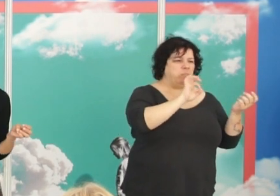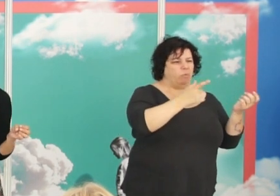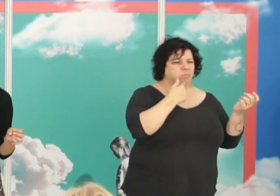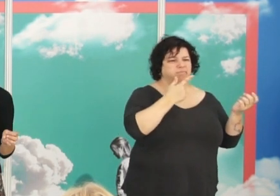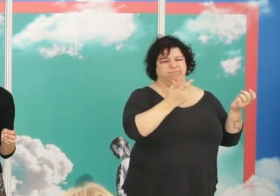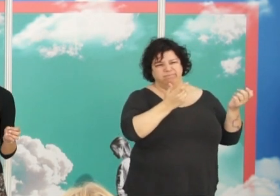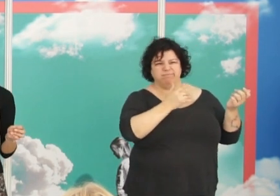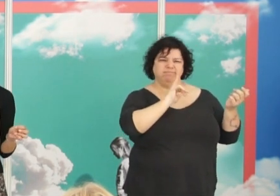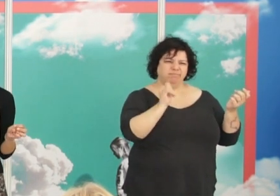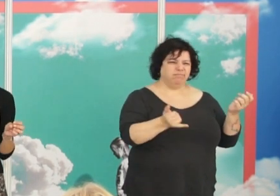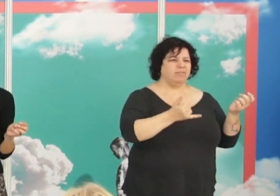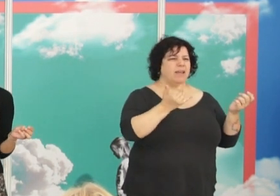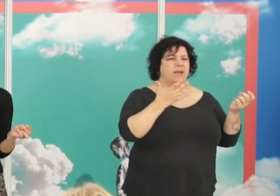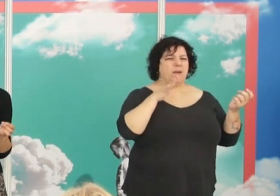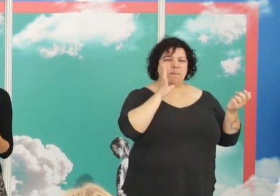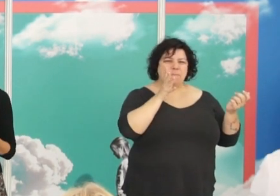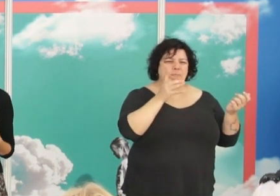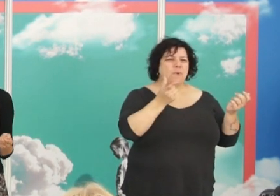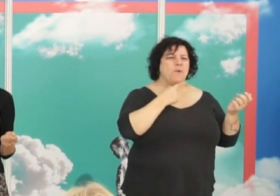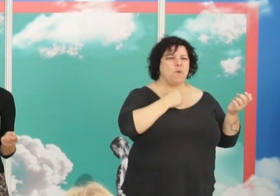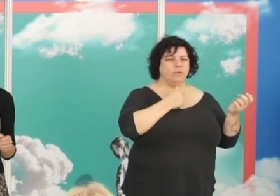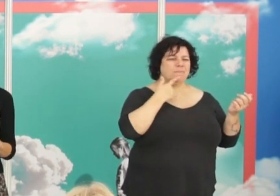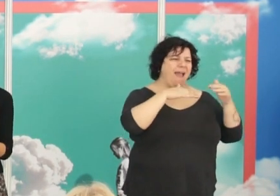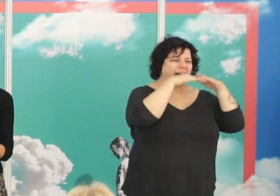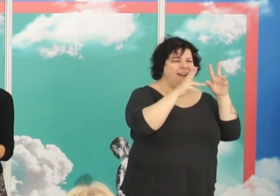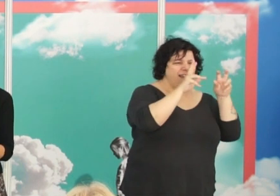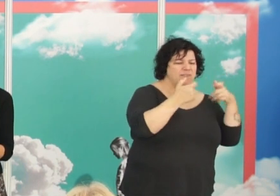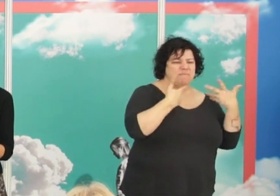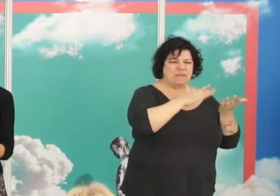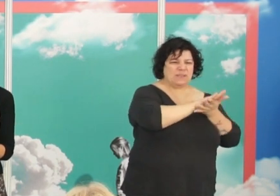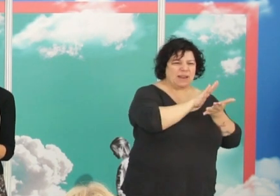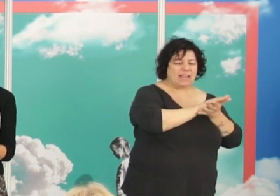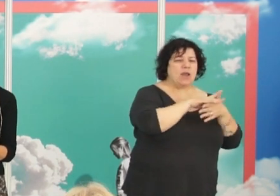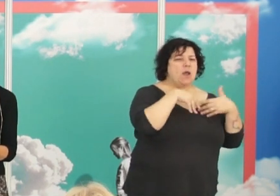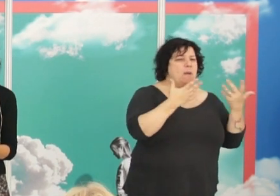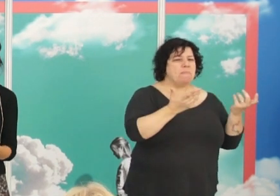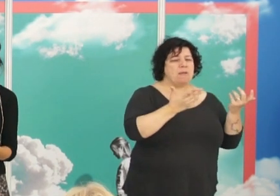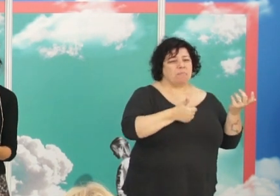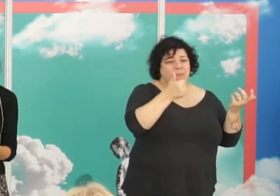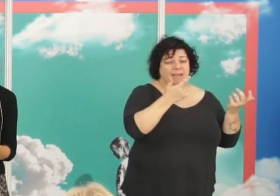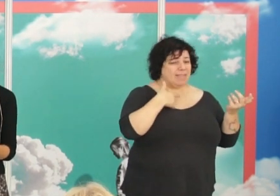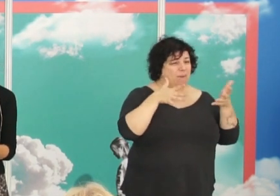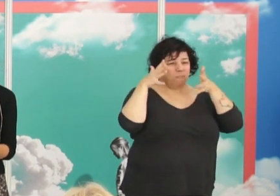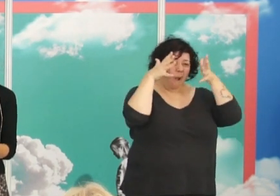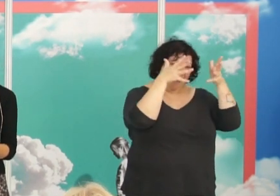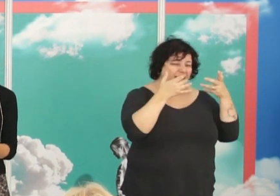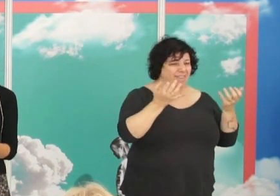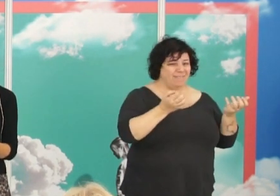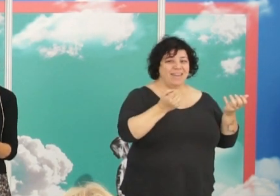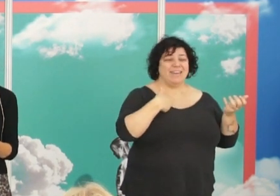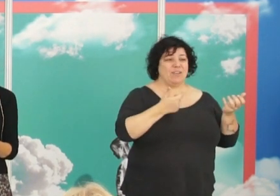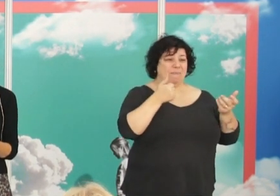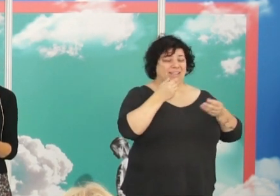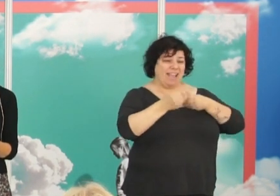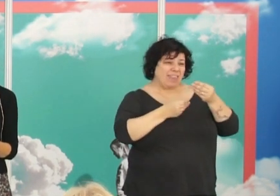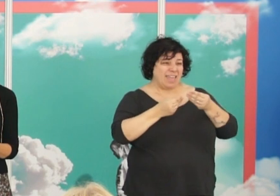poco de todo esto porque nos gusta más lo de casa y estamos más tranquilos pero no hay más remedio que atender un poco yo tengo más